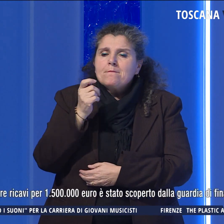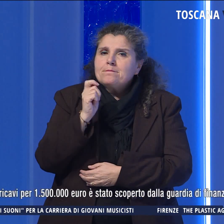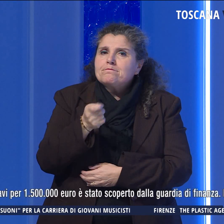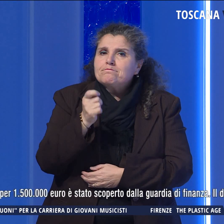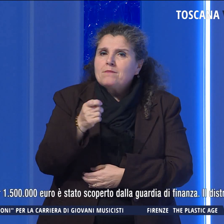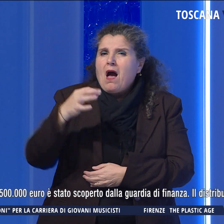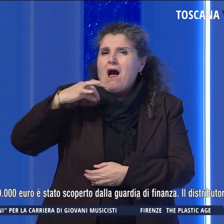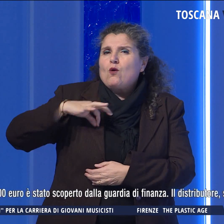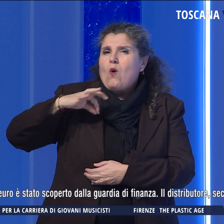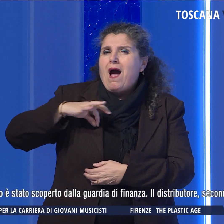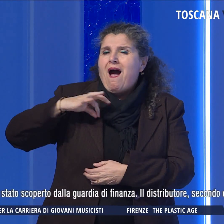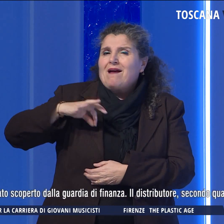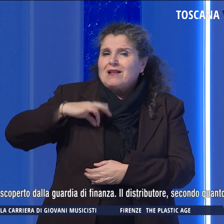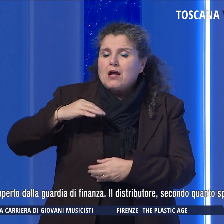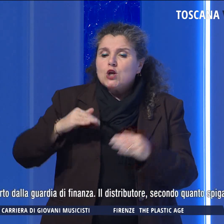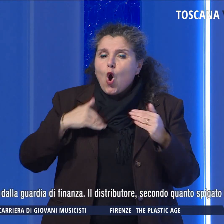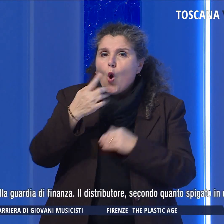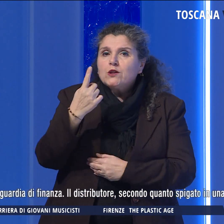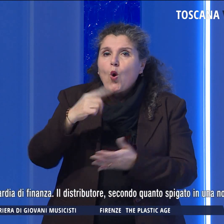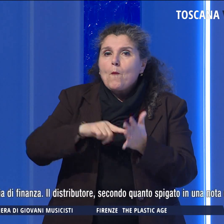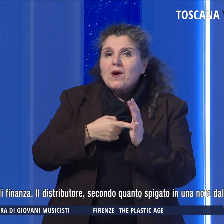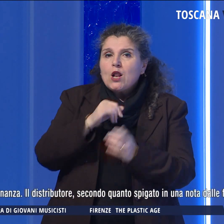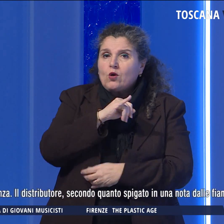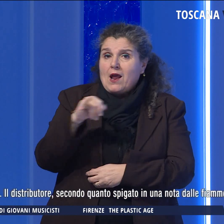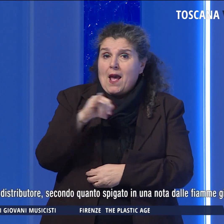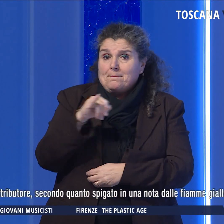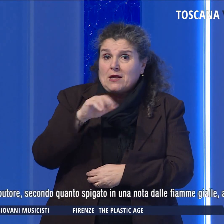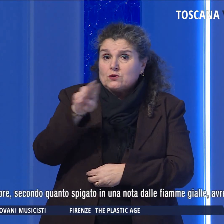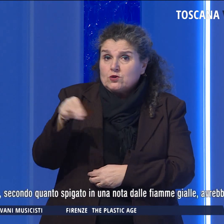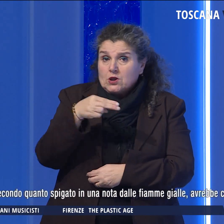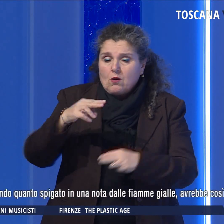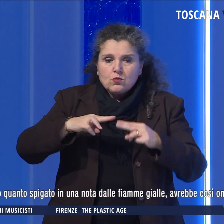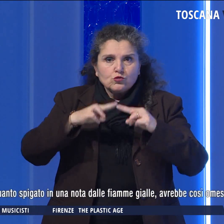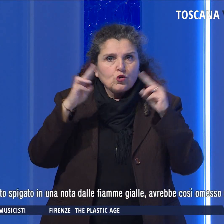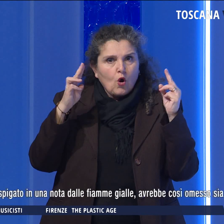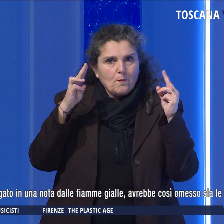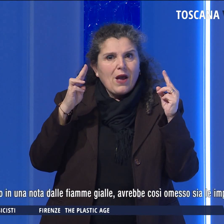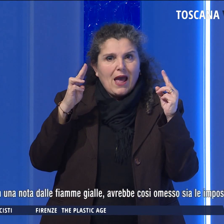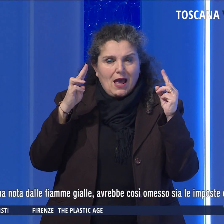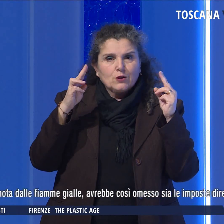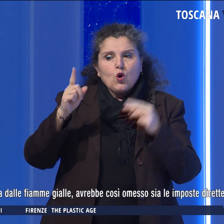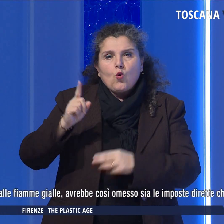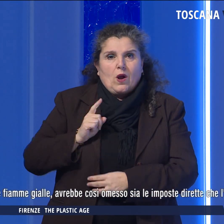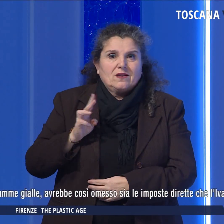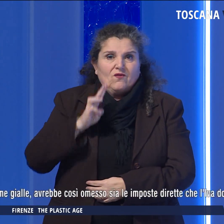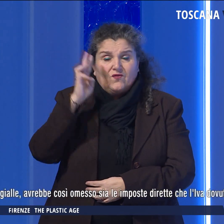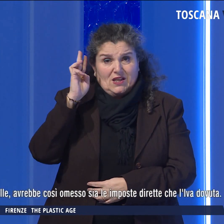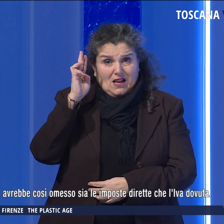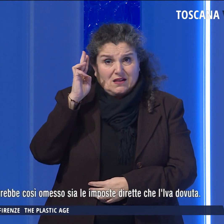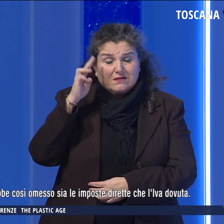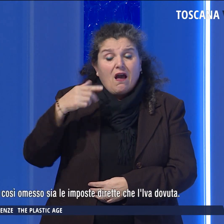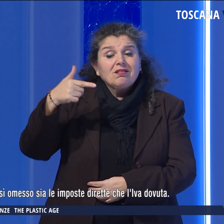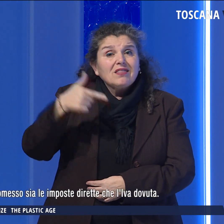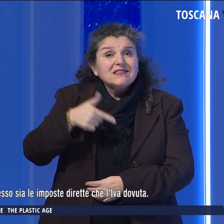ricavi per oltre un milione e mezzo di euro, è stato scoperto dalla Guardia di Finanza. Il